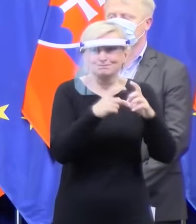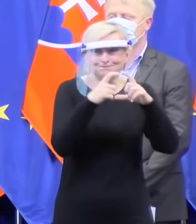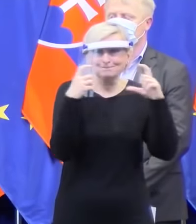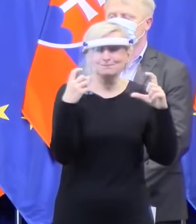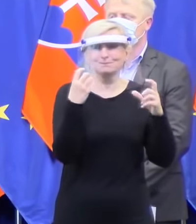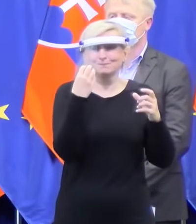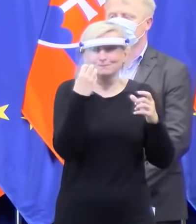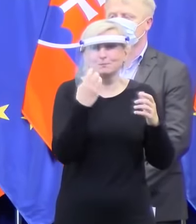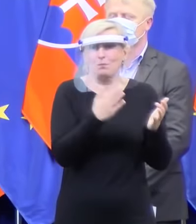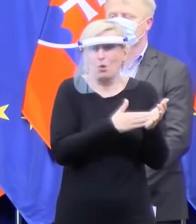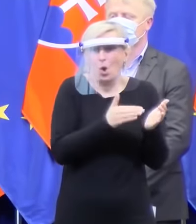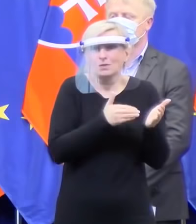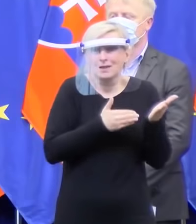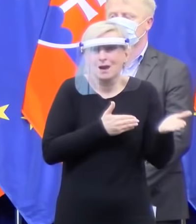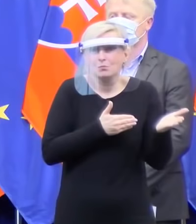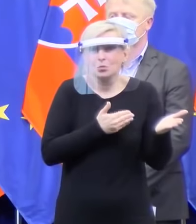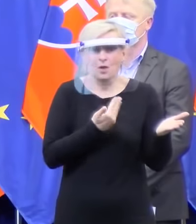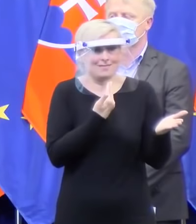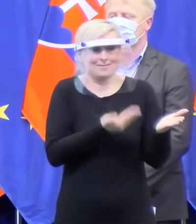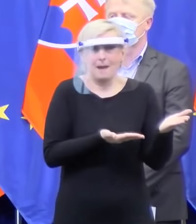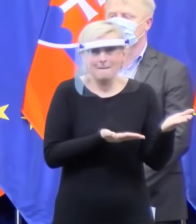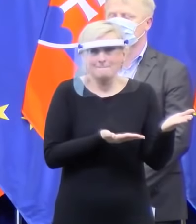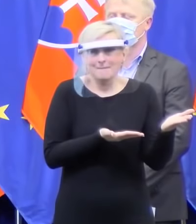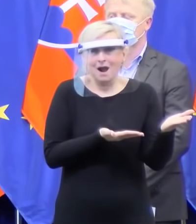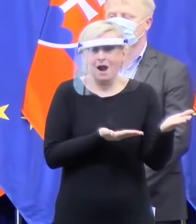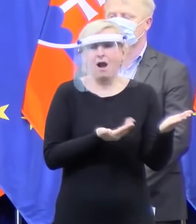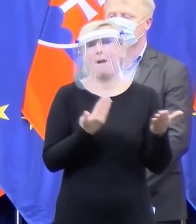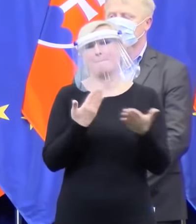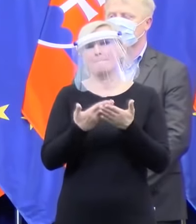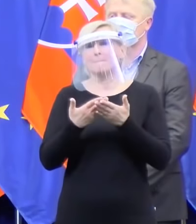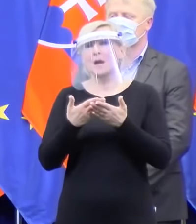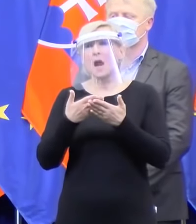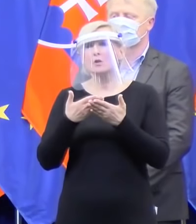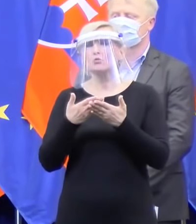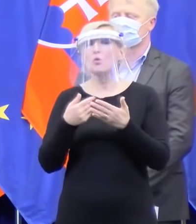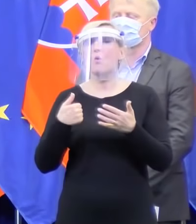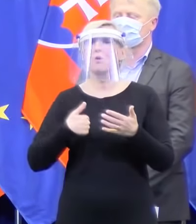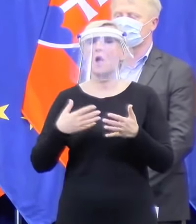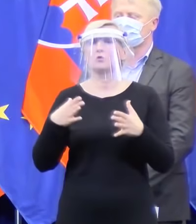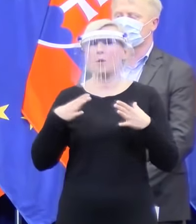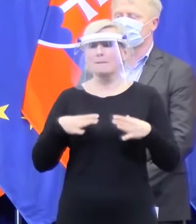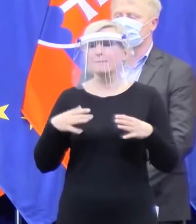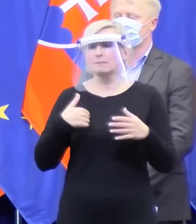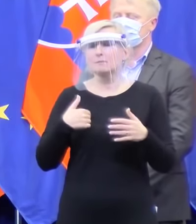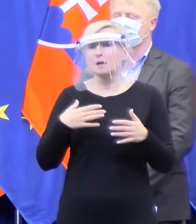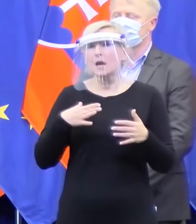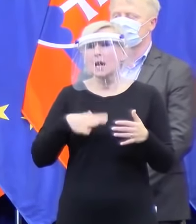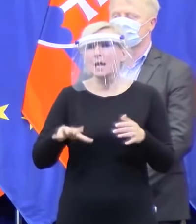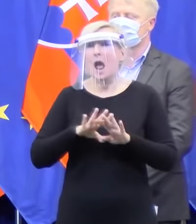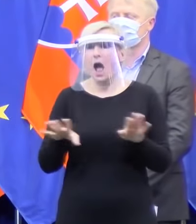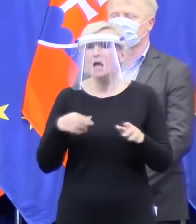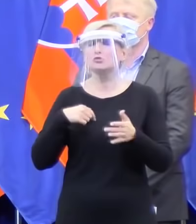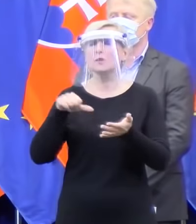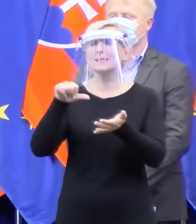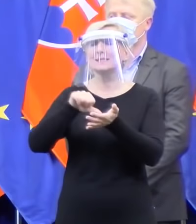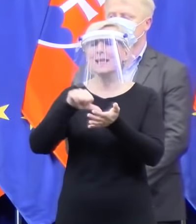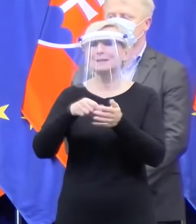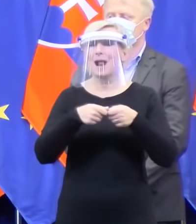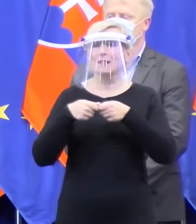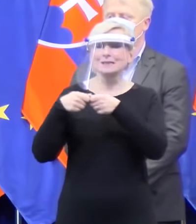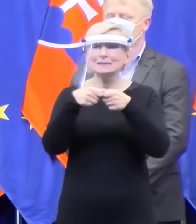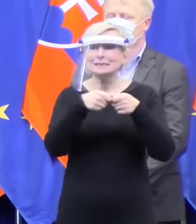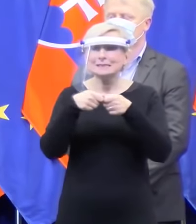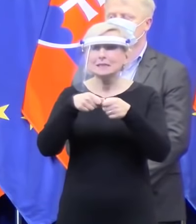tieto rúška, alebo tie respirátory nemajú. O to radšej ja som, že máme priamo v tom centrálnom týme pána Petra Vysolajského,